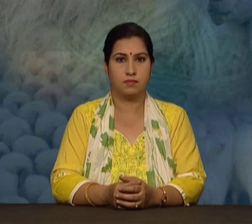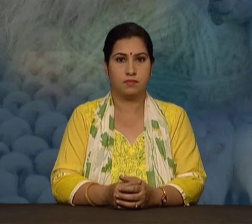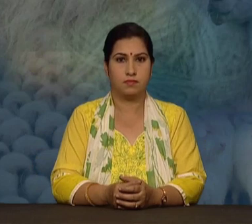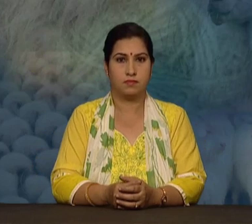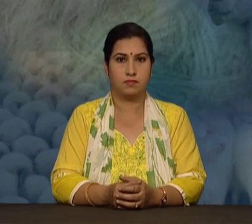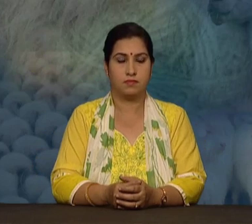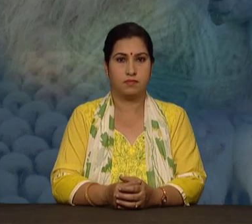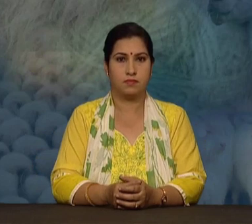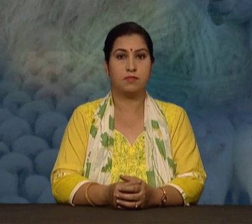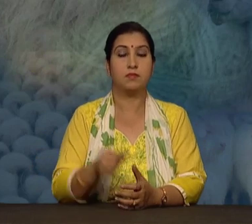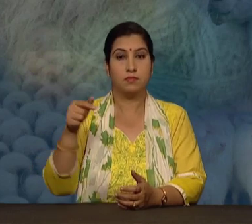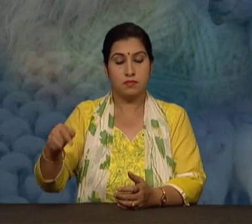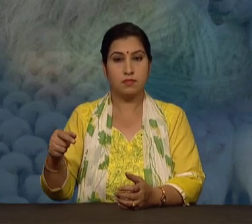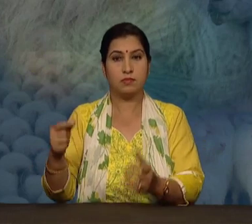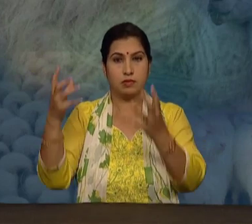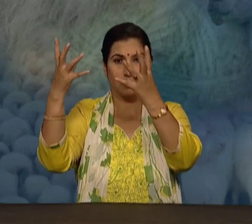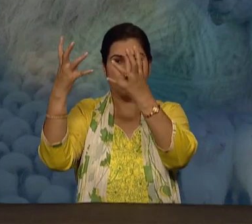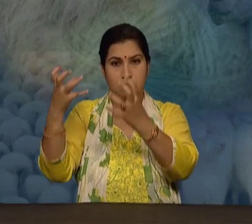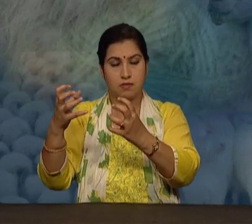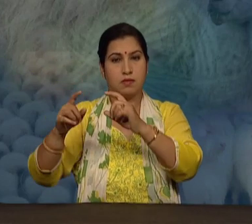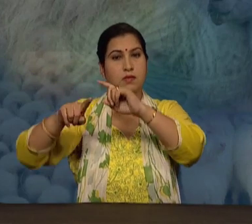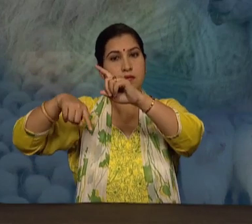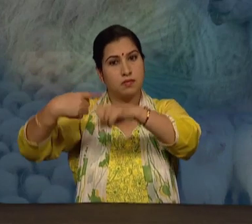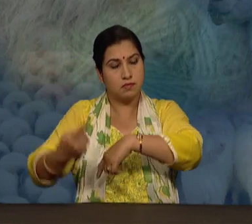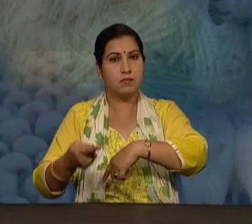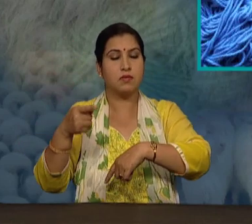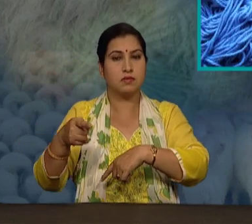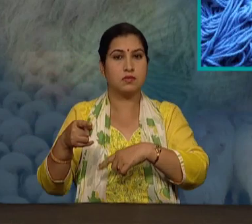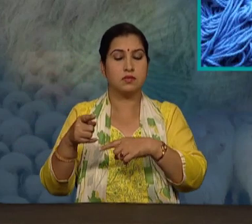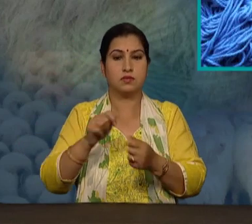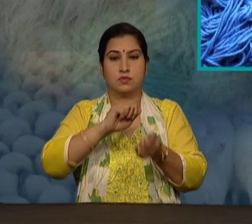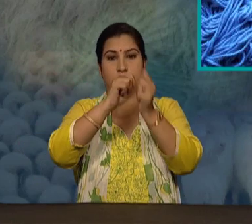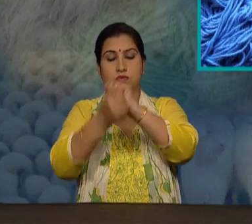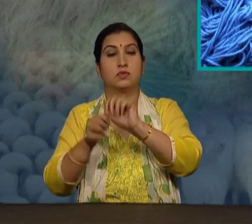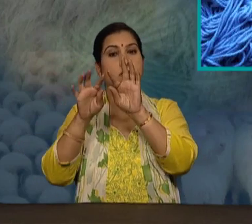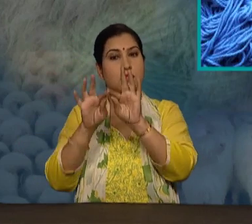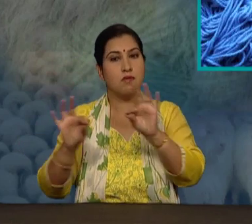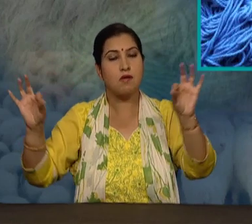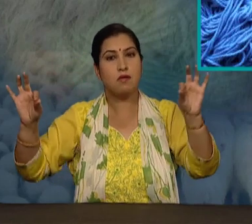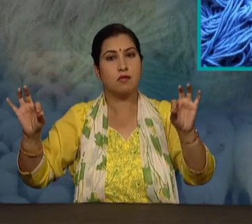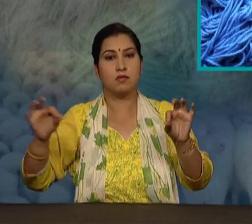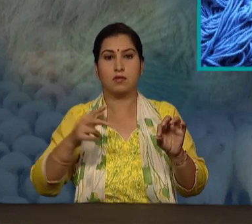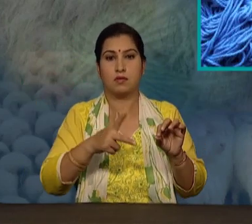पुनेह सूखने के बाद ये धागों के रूप में काते जाने के लिए तयार